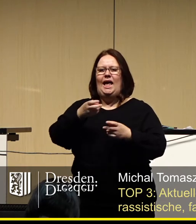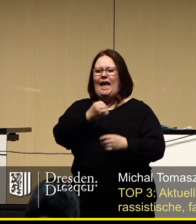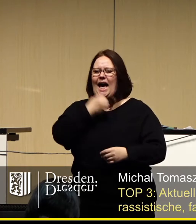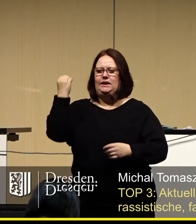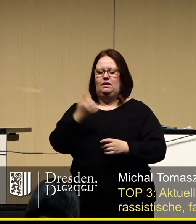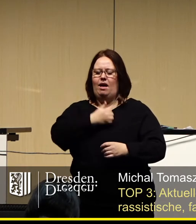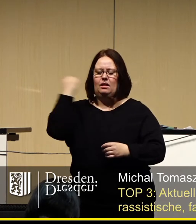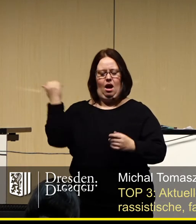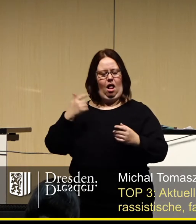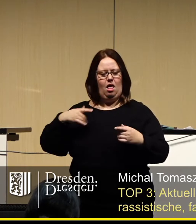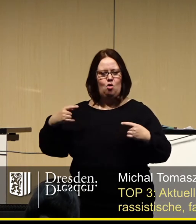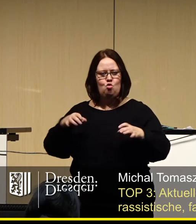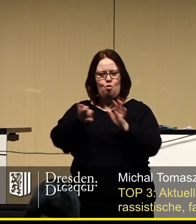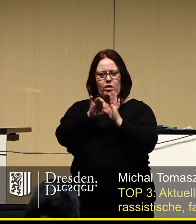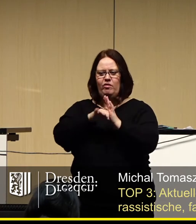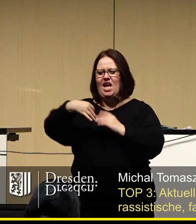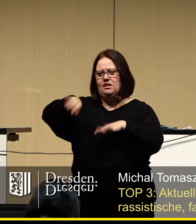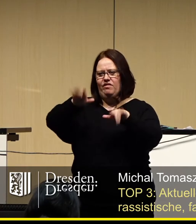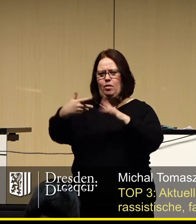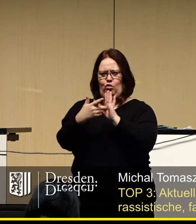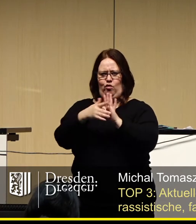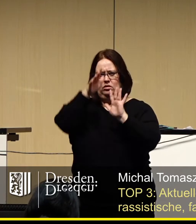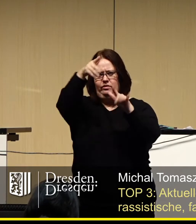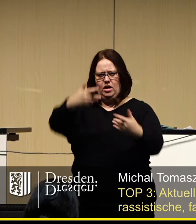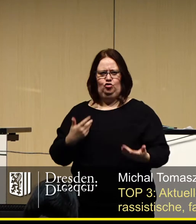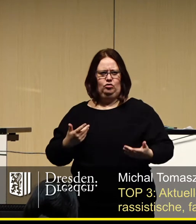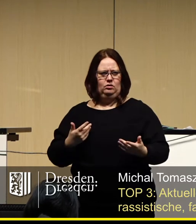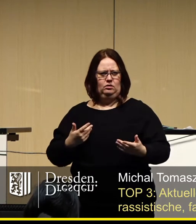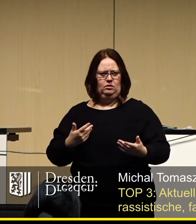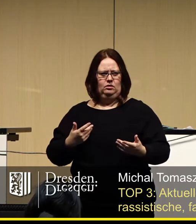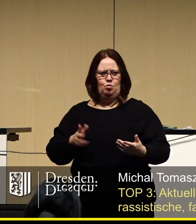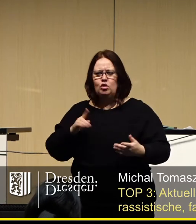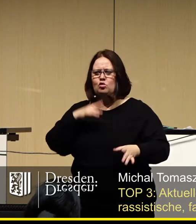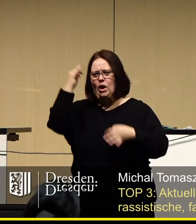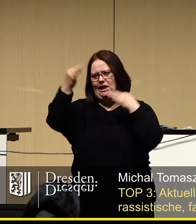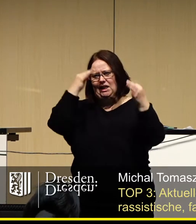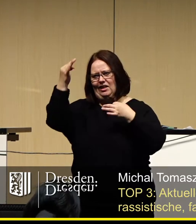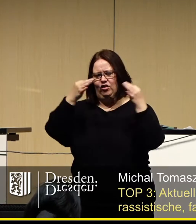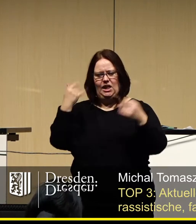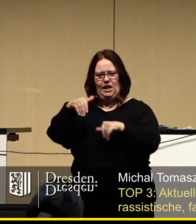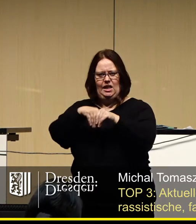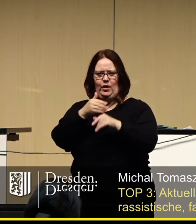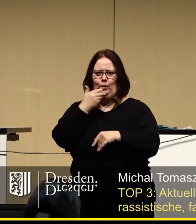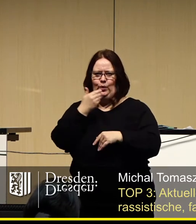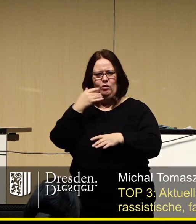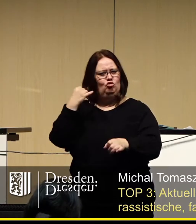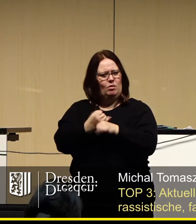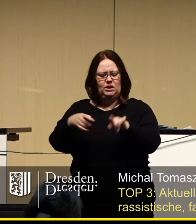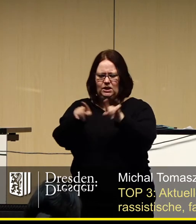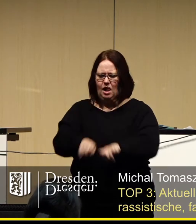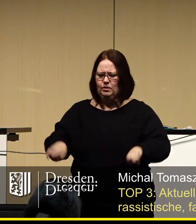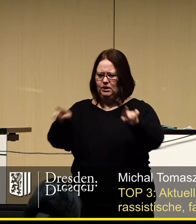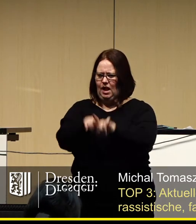längst, auf Einzelfallprüfungen hinzuweisen. So viel Kreativität steckt nicht in dieser Ideologie. Es ist immer das Gleiche.